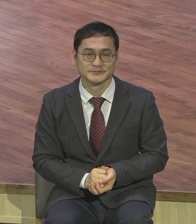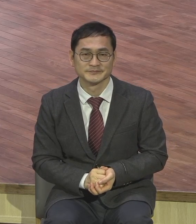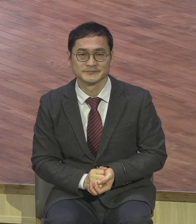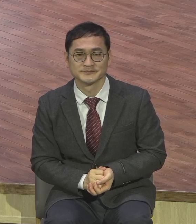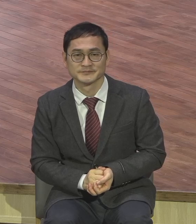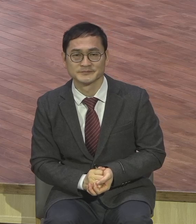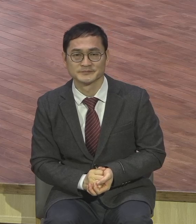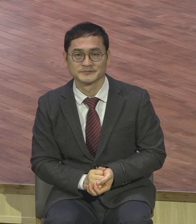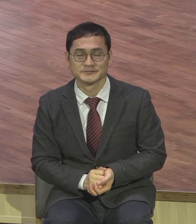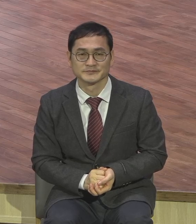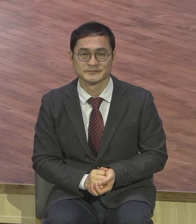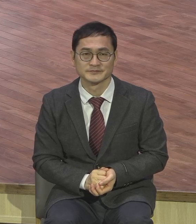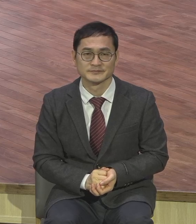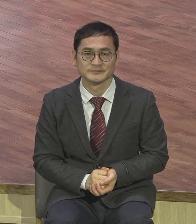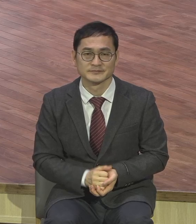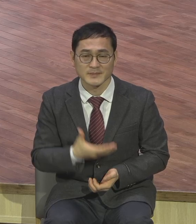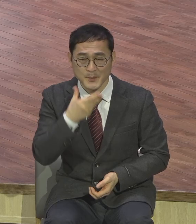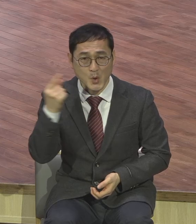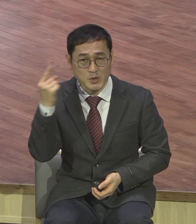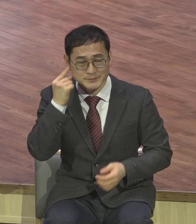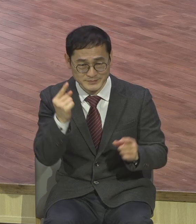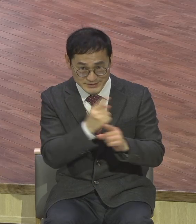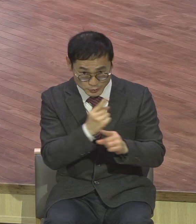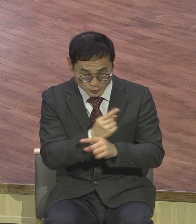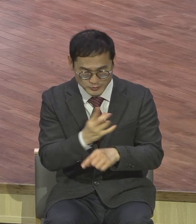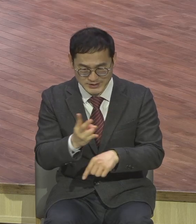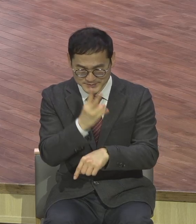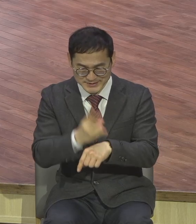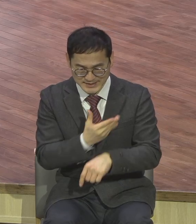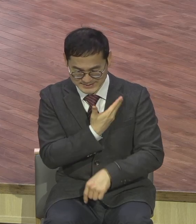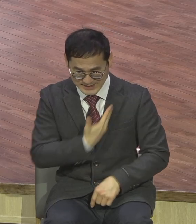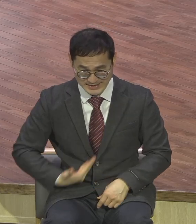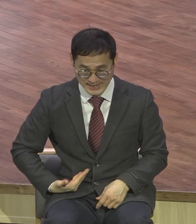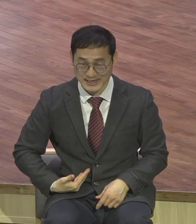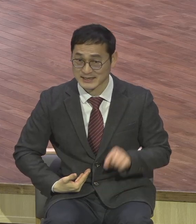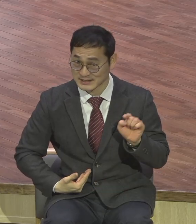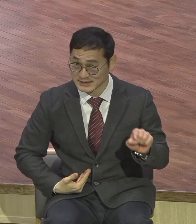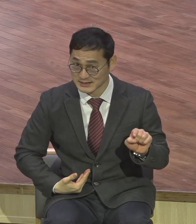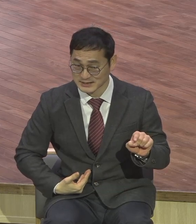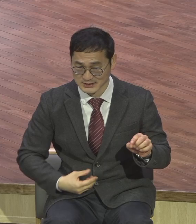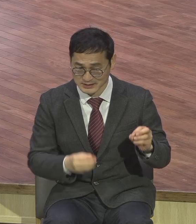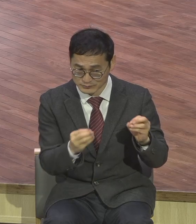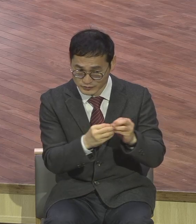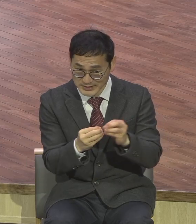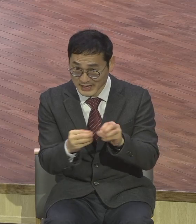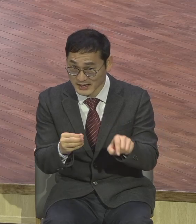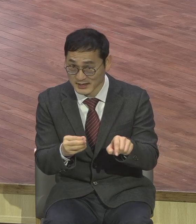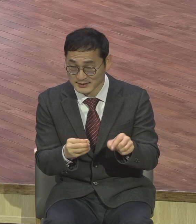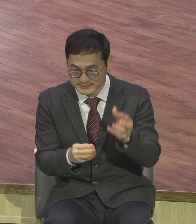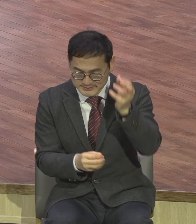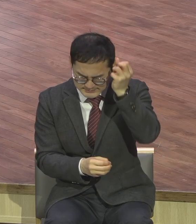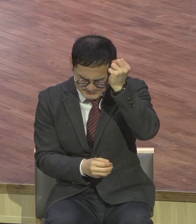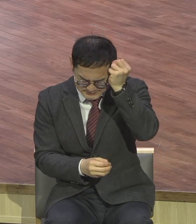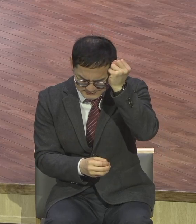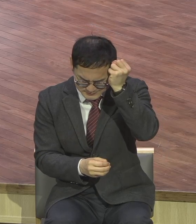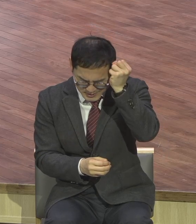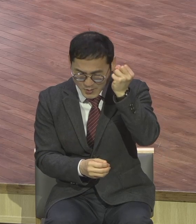보금치유와 24제자라는 말은 그냥 말이 아니라고 보통 말이 아니에요 평생 잡고 여러분 응답받으시기 바랍니다 하나님